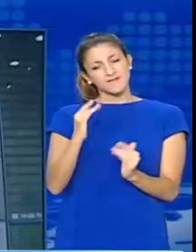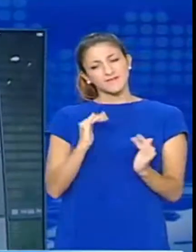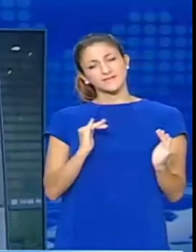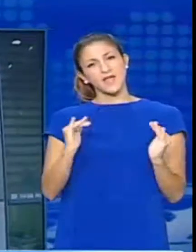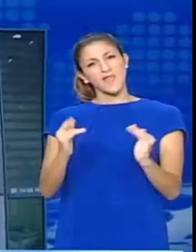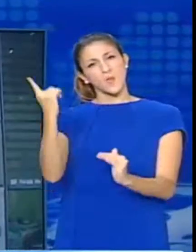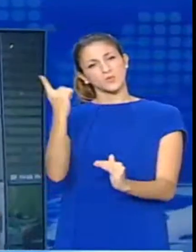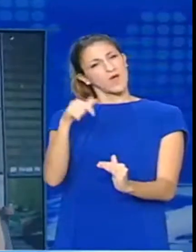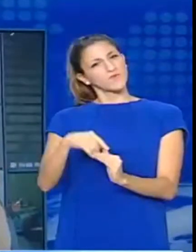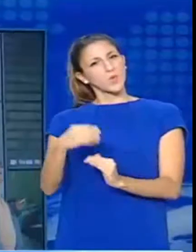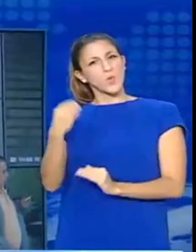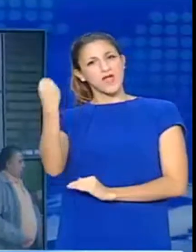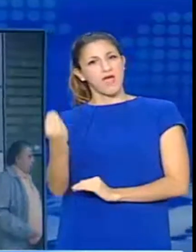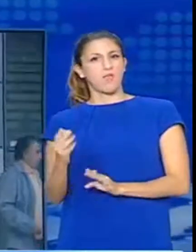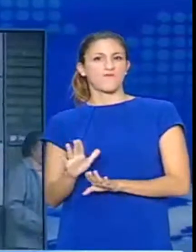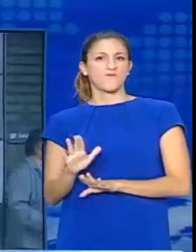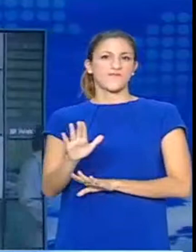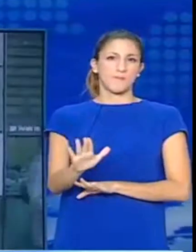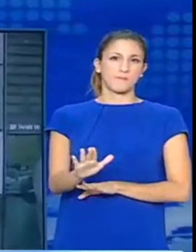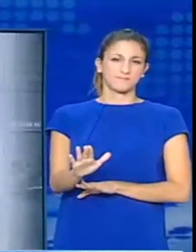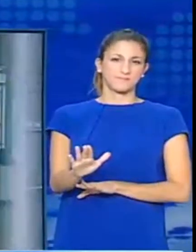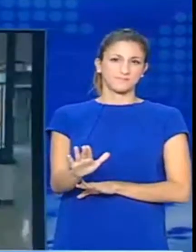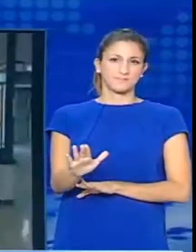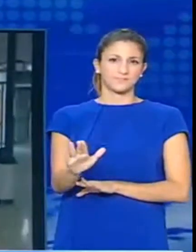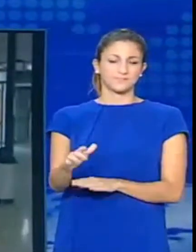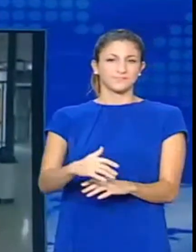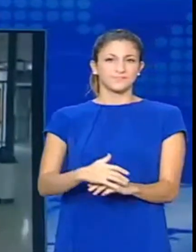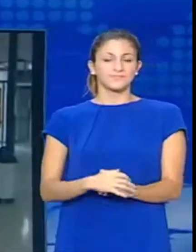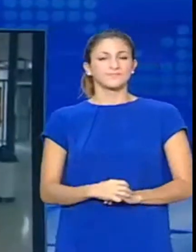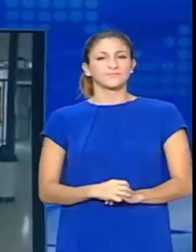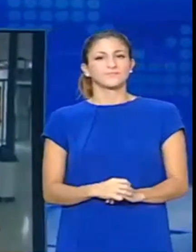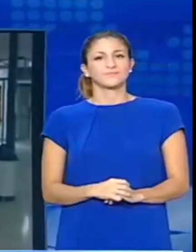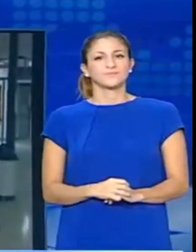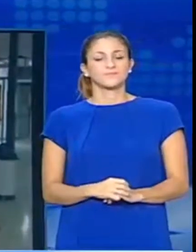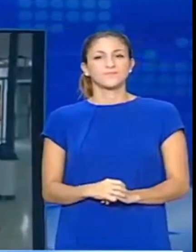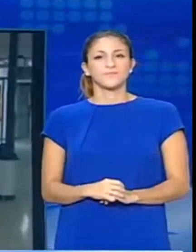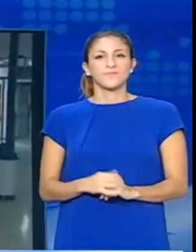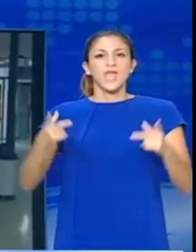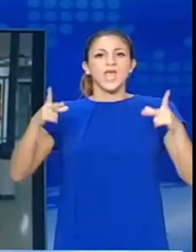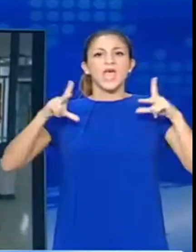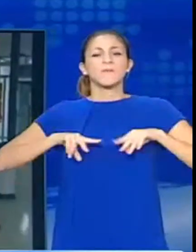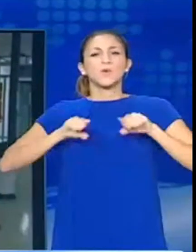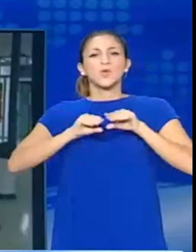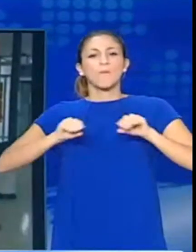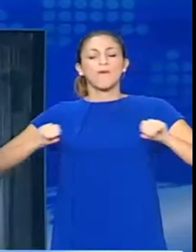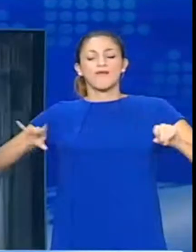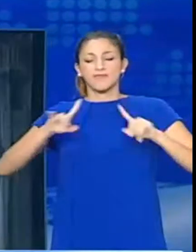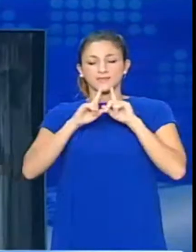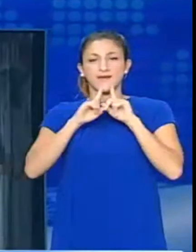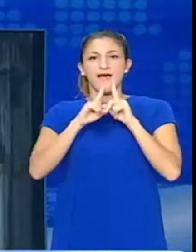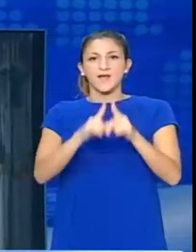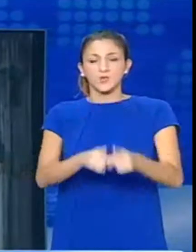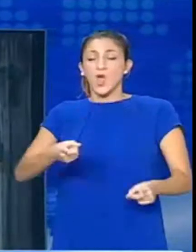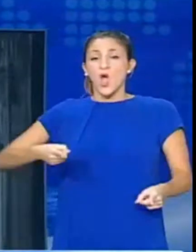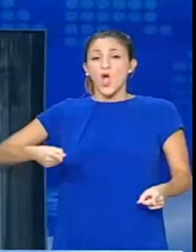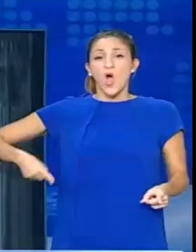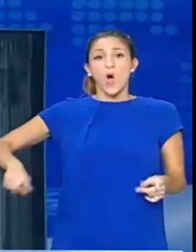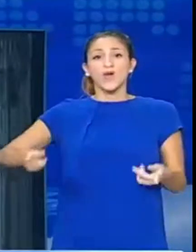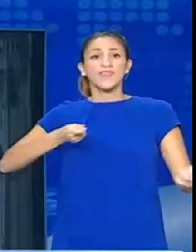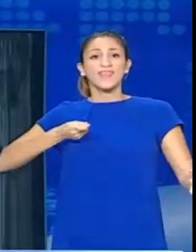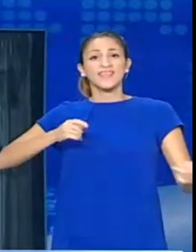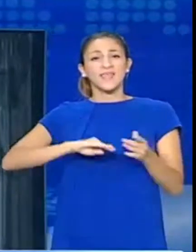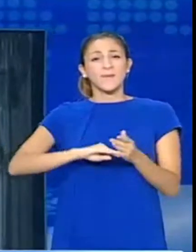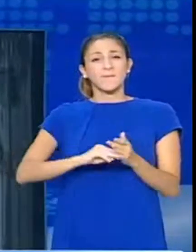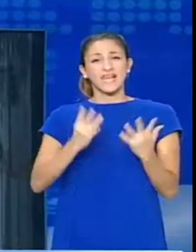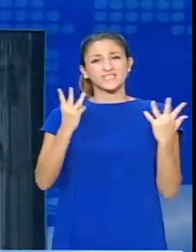εποχικά διορθωμένο ποσοστό ανεργίας. Με απόφαση του Υπουργείου Παιδείας, καλούνται όλοι οι διοικητικοί υπάλληλοι 8